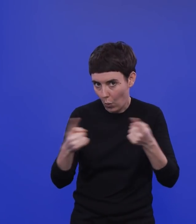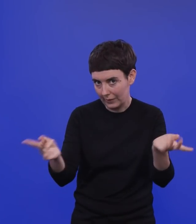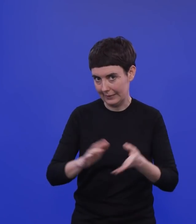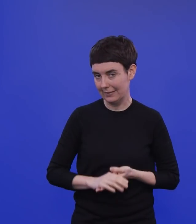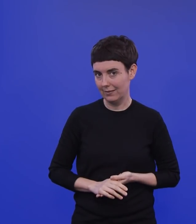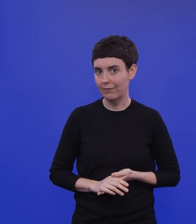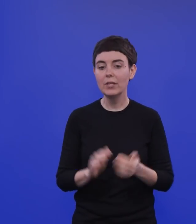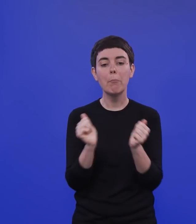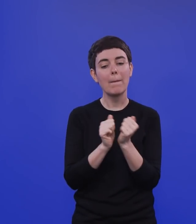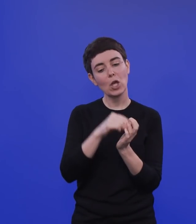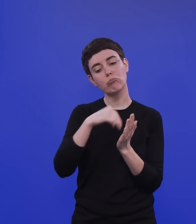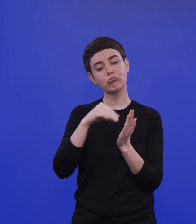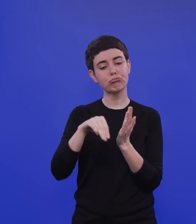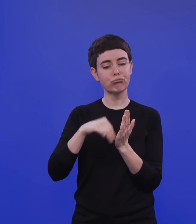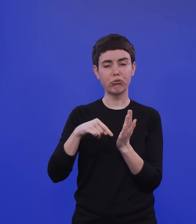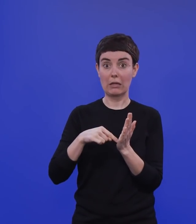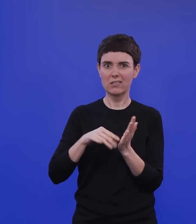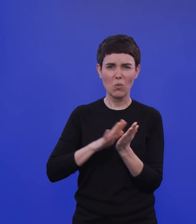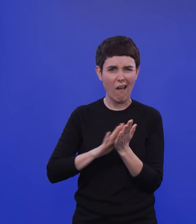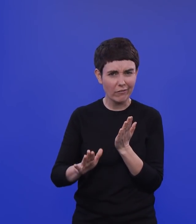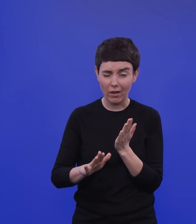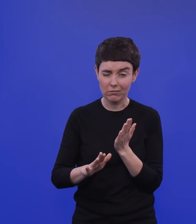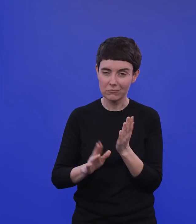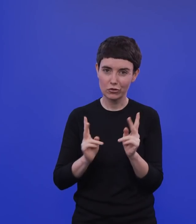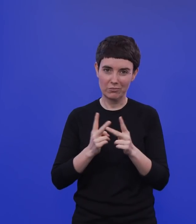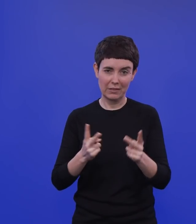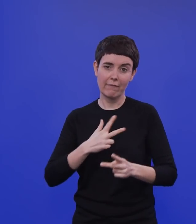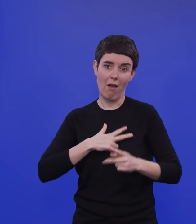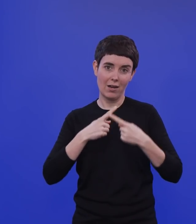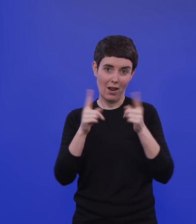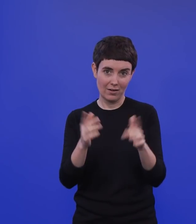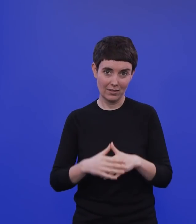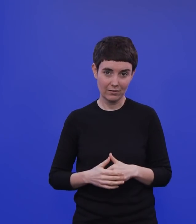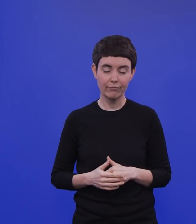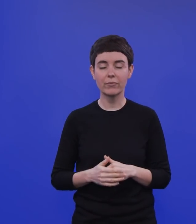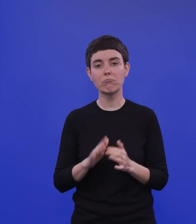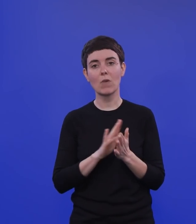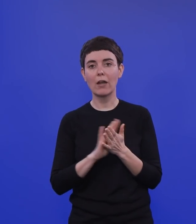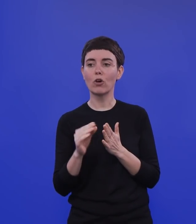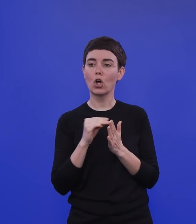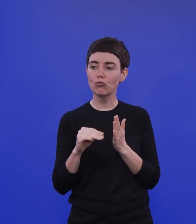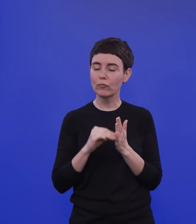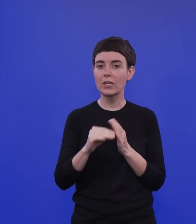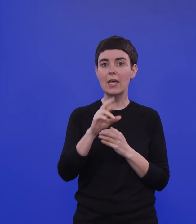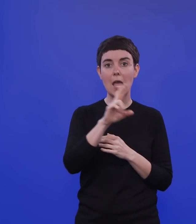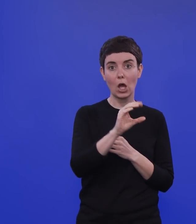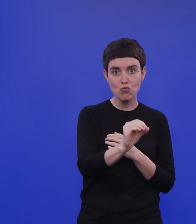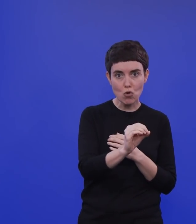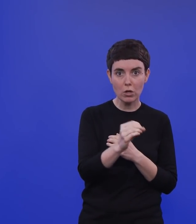auf einem Blatt Papier hinschreibt. Also diese ganz einfache Rechnung, wir haben, sagen wir mal, ein R0 von 3 bei einem